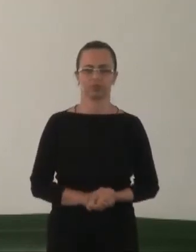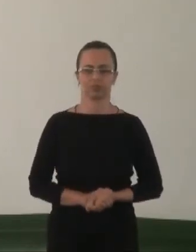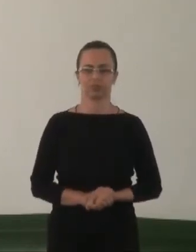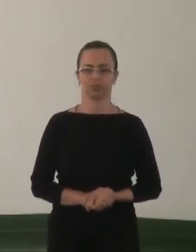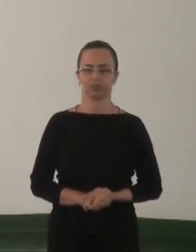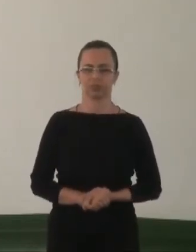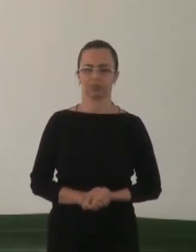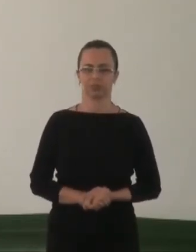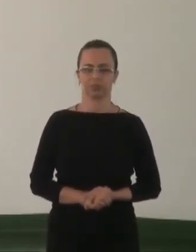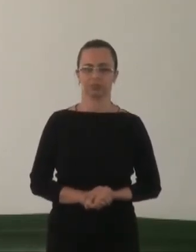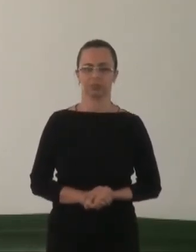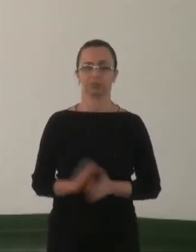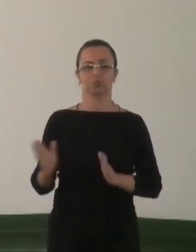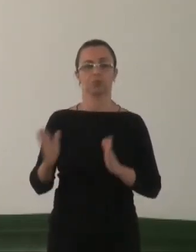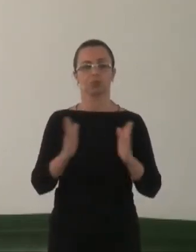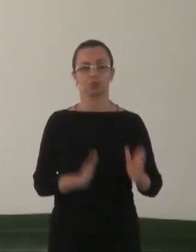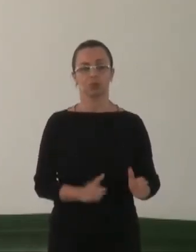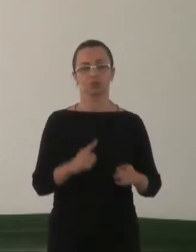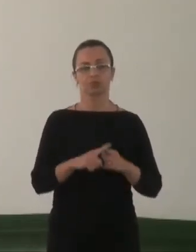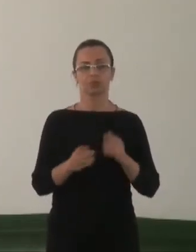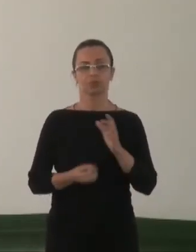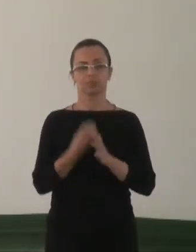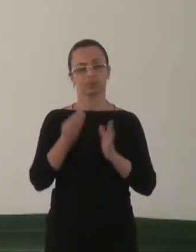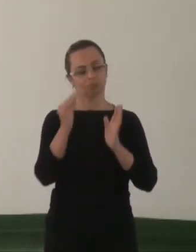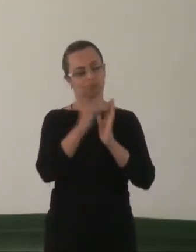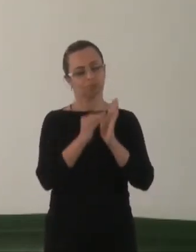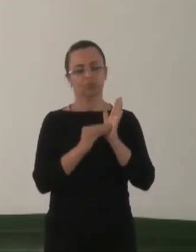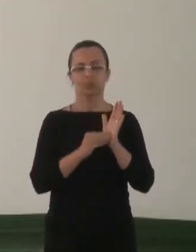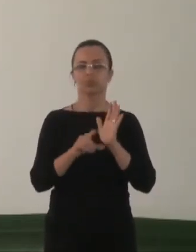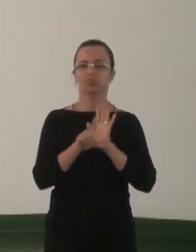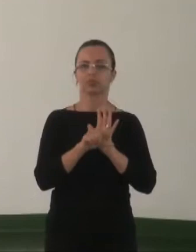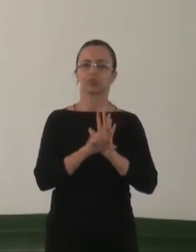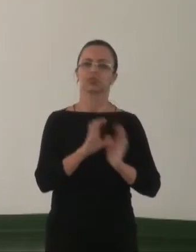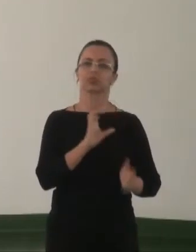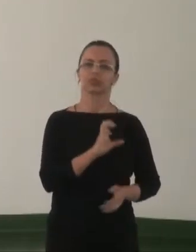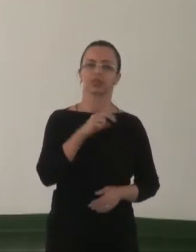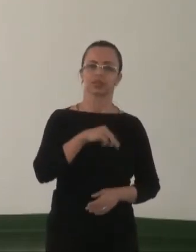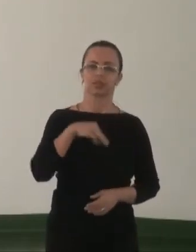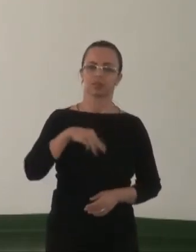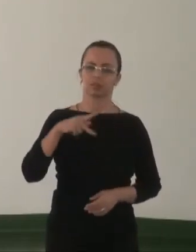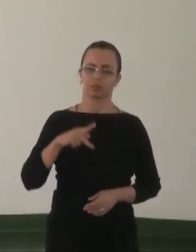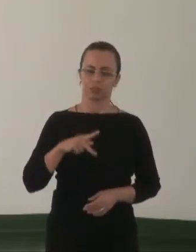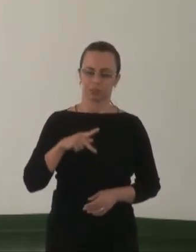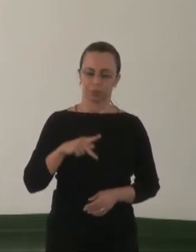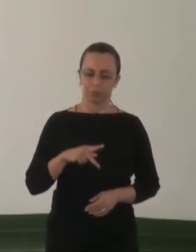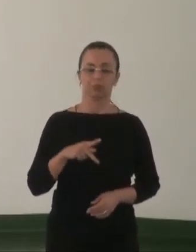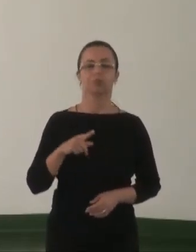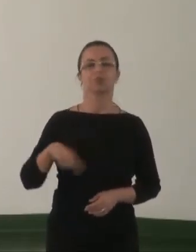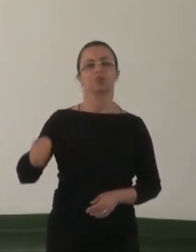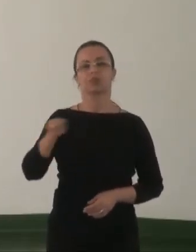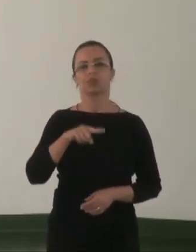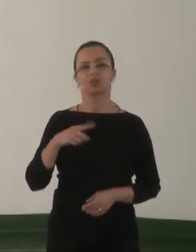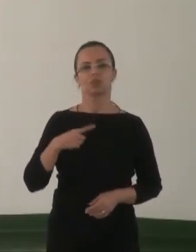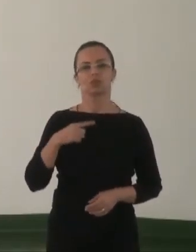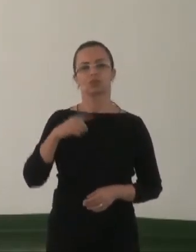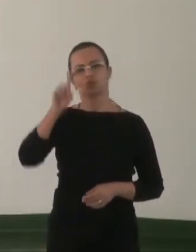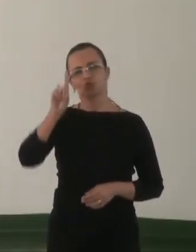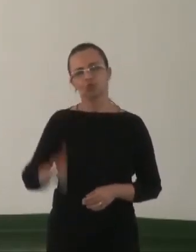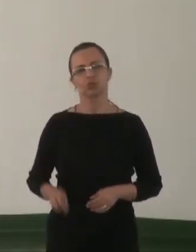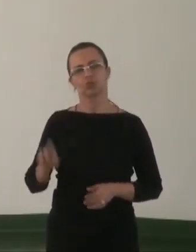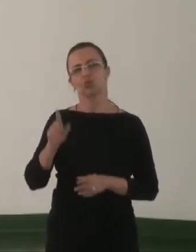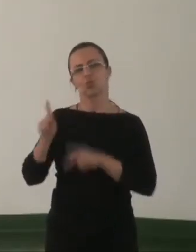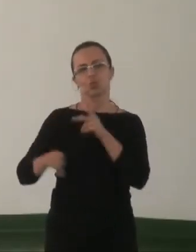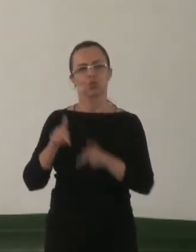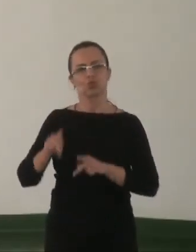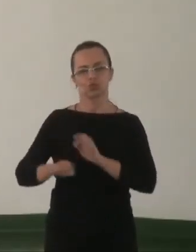Incluir nas normativas internas do Ministério Público Brasileiro e do CNMP os direitos da população LGBT, especialmente